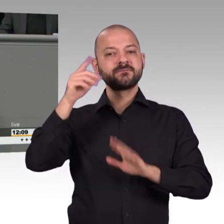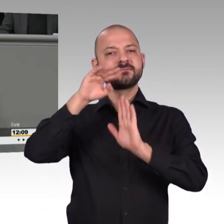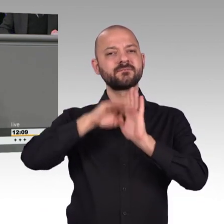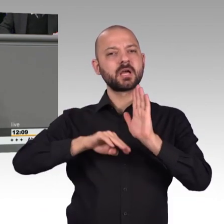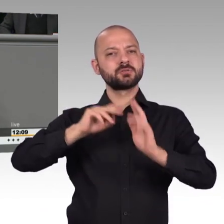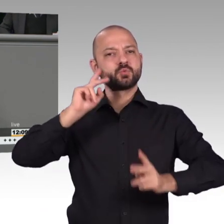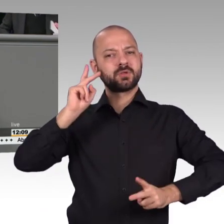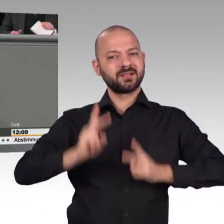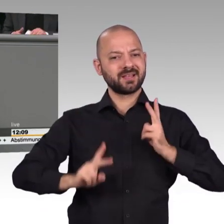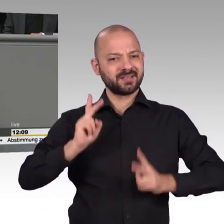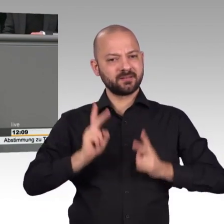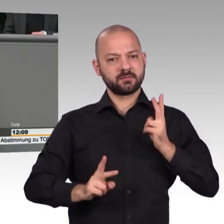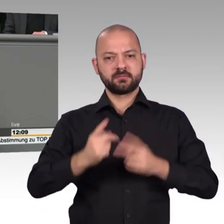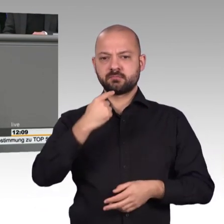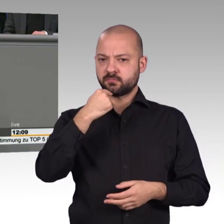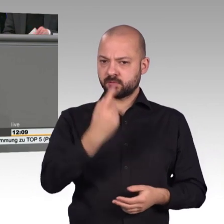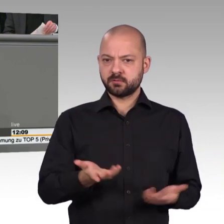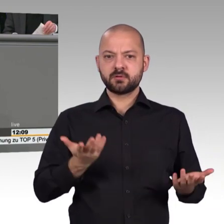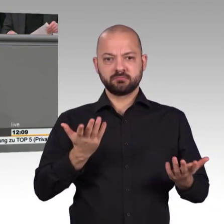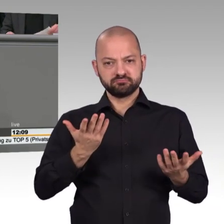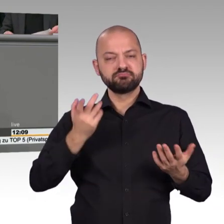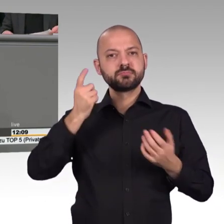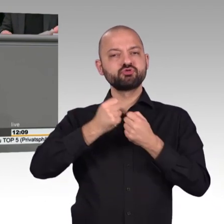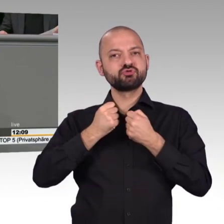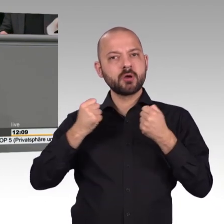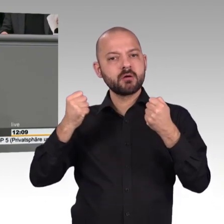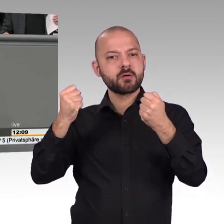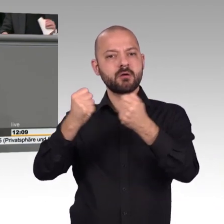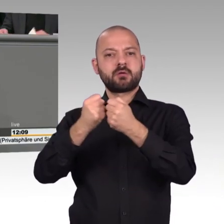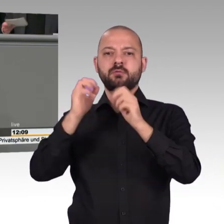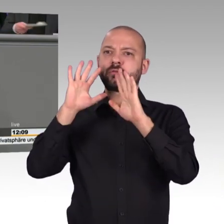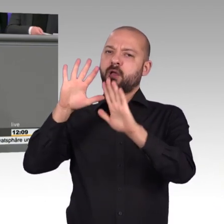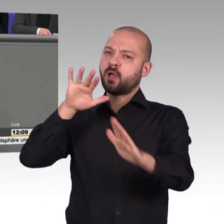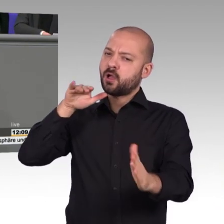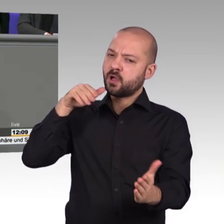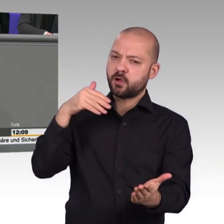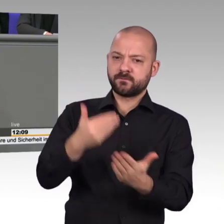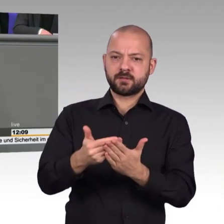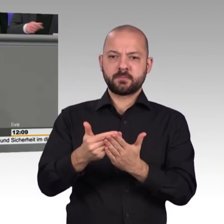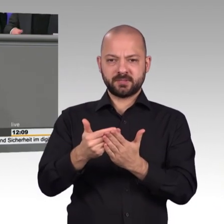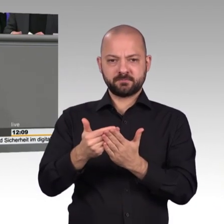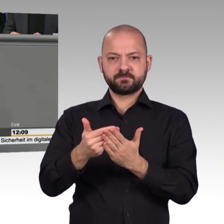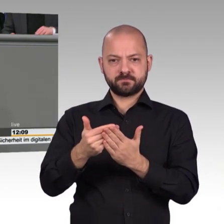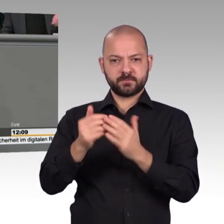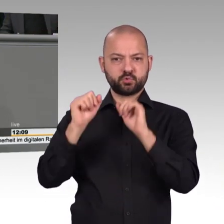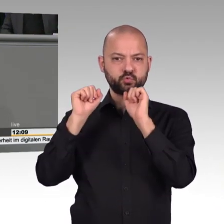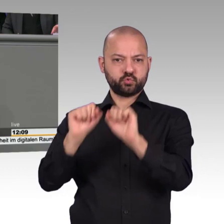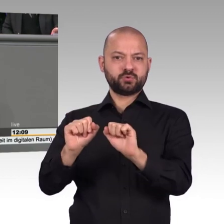nur circa 15 Prozent der Anwender Verschlüsselungssoftware nutzen. bedeutet aber, es gibt sehr wohl